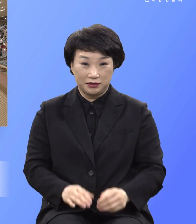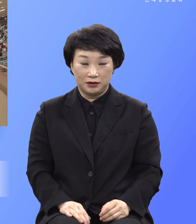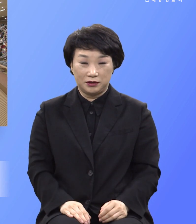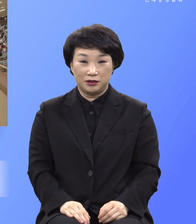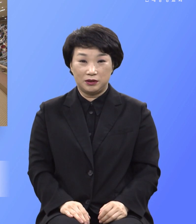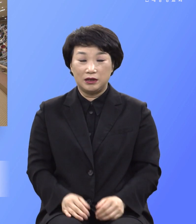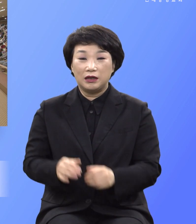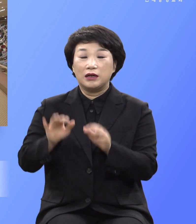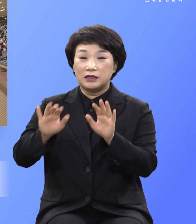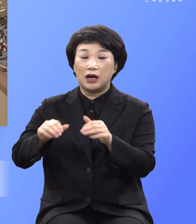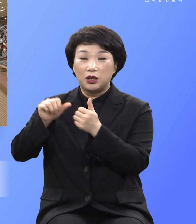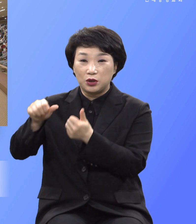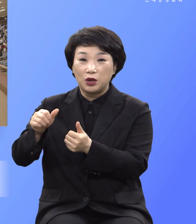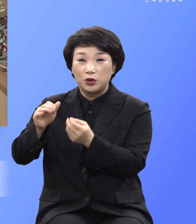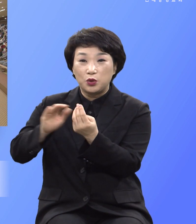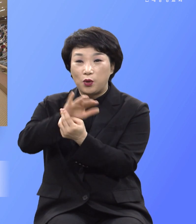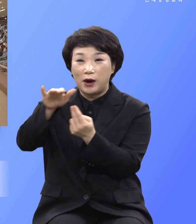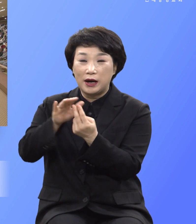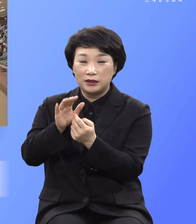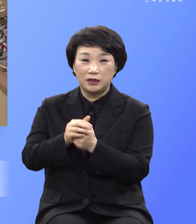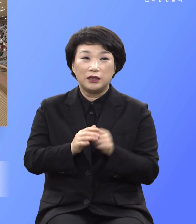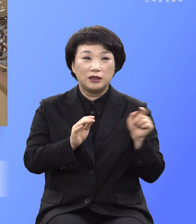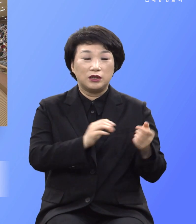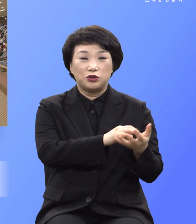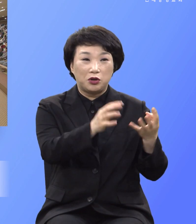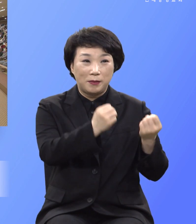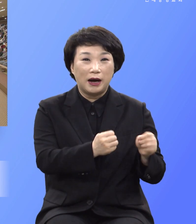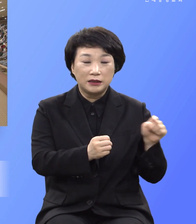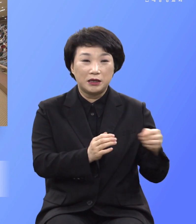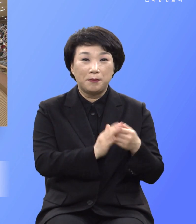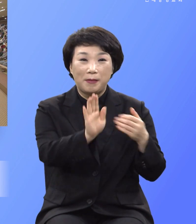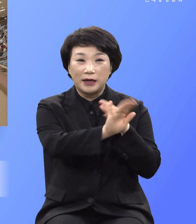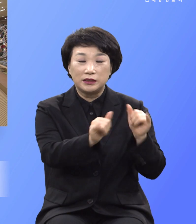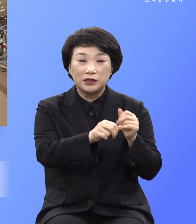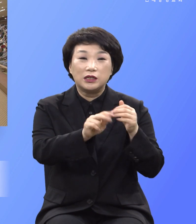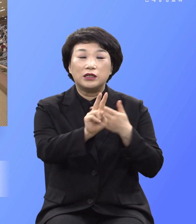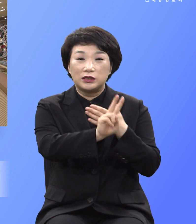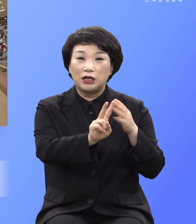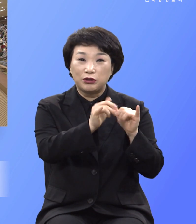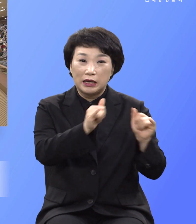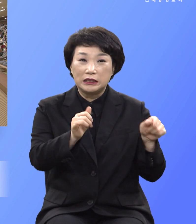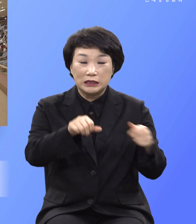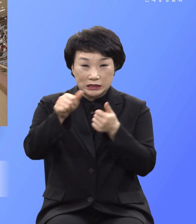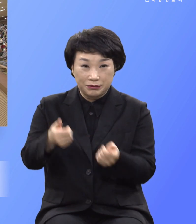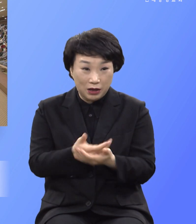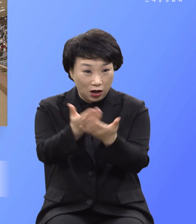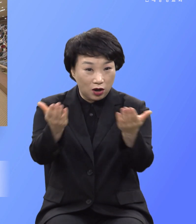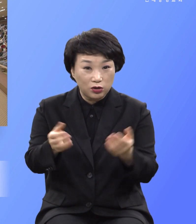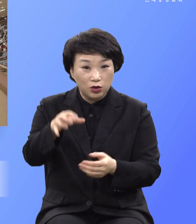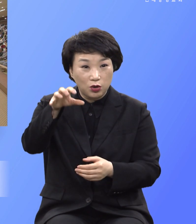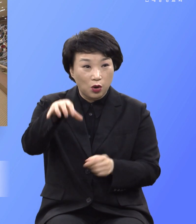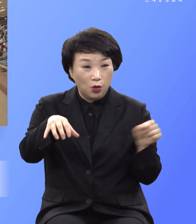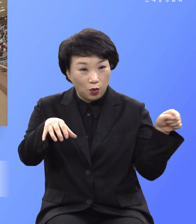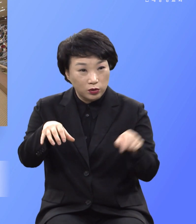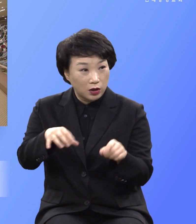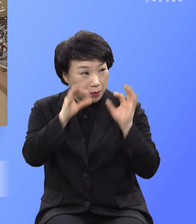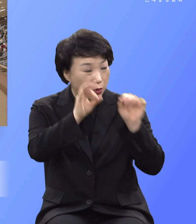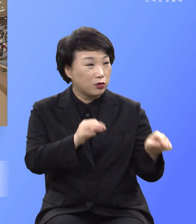많은 바리세인과 사두개인이 침내 베푸는 데 오는 것을 보고 이르되 독사의 자식들아 누가 너희를 가르쳐 임박한